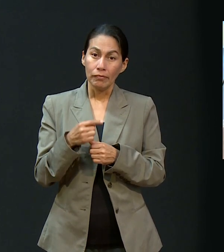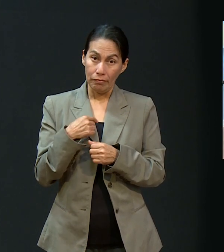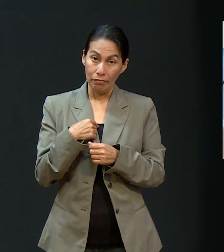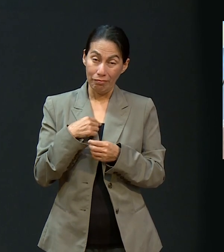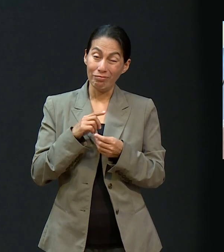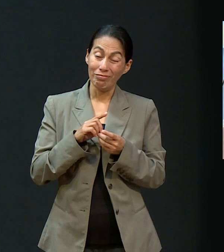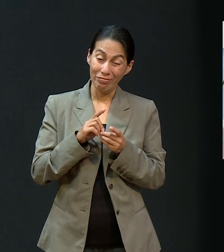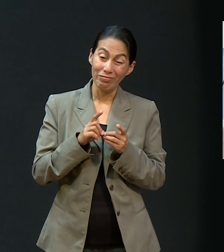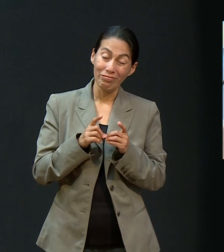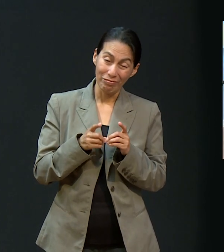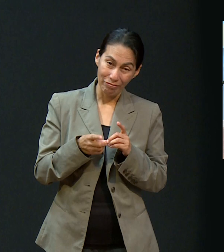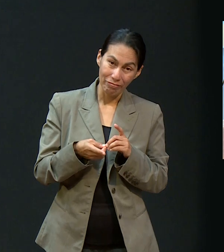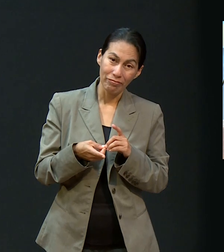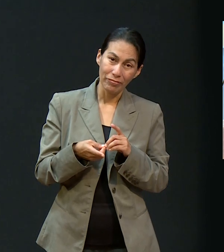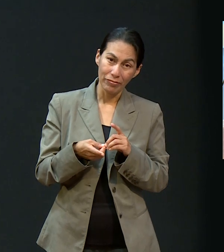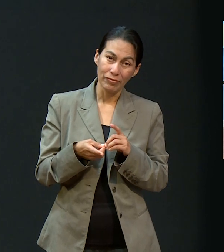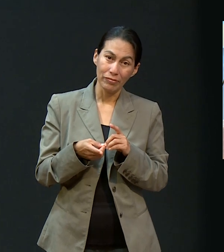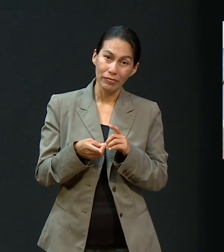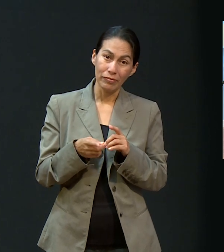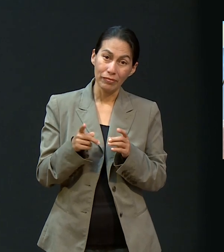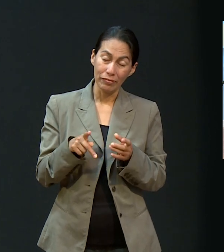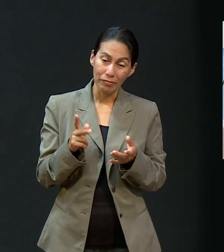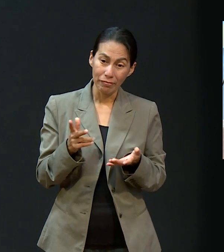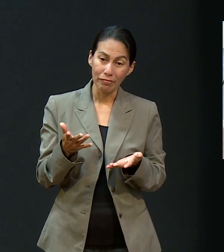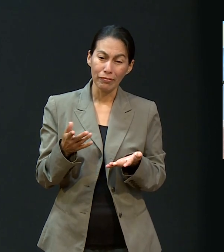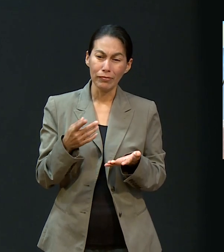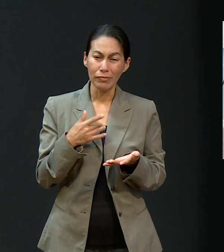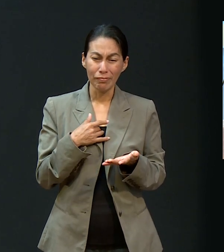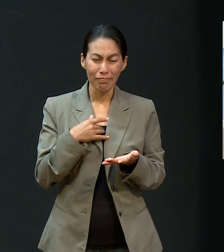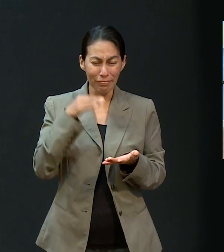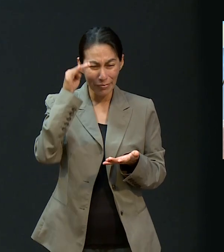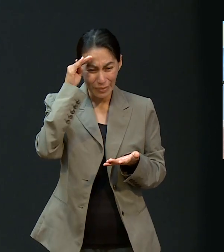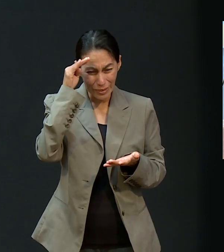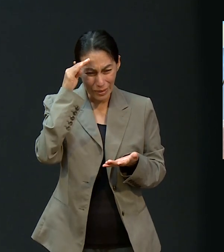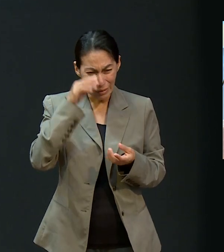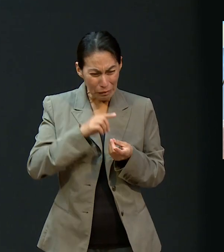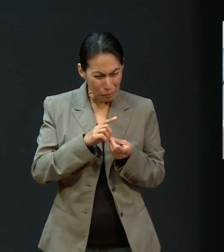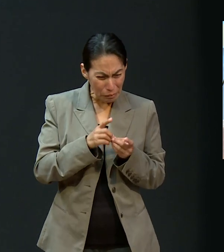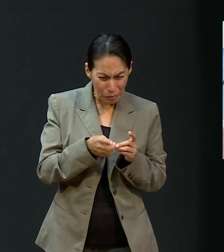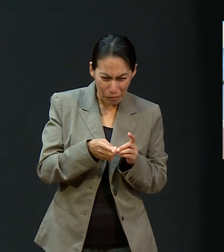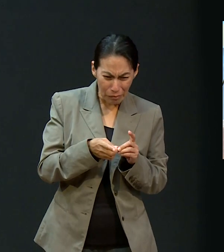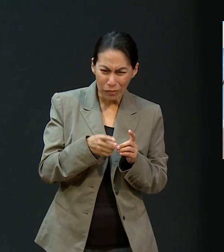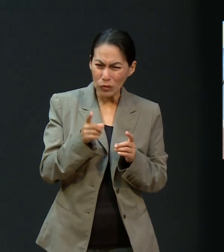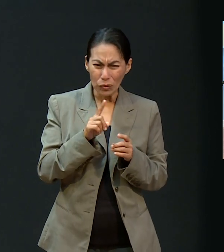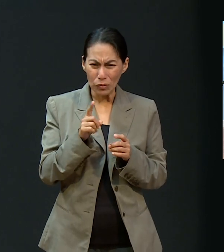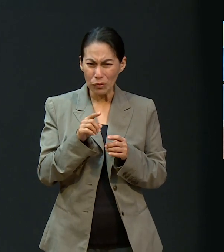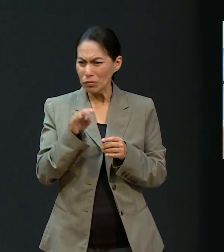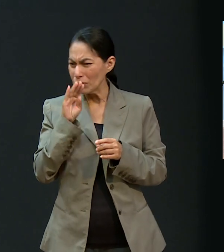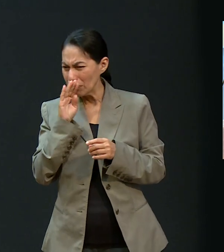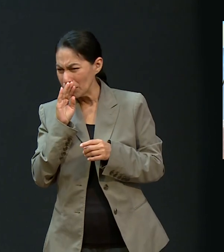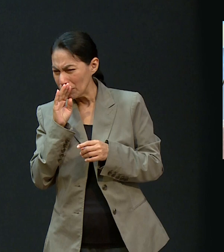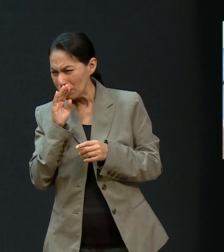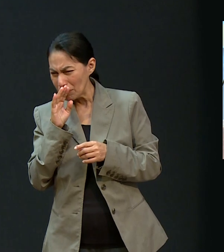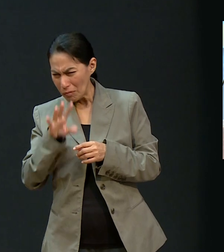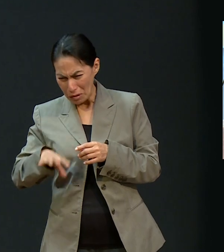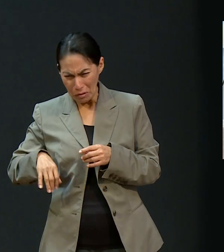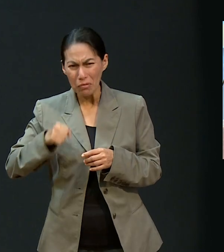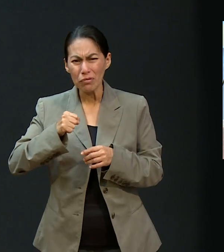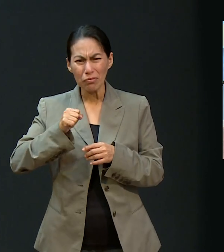Entonces, pues sí, tuve como depresión. Pero dije, no, tú no tienes que ponerte así porque ella igual está